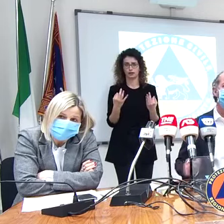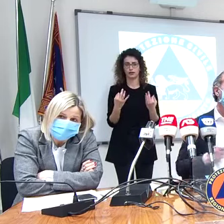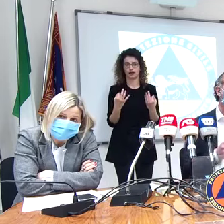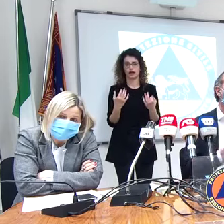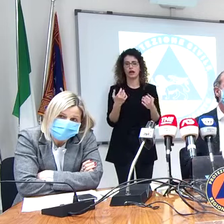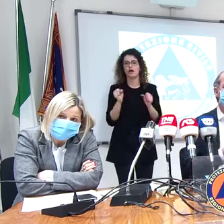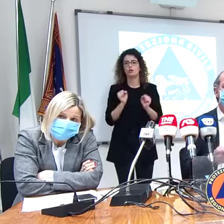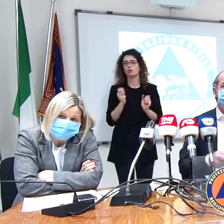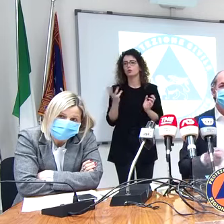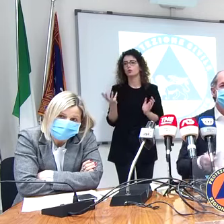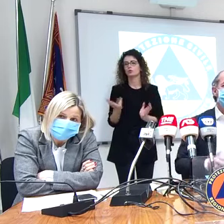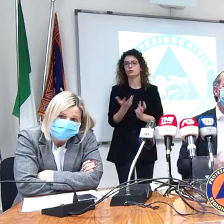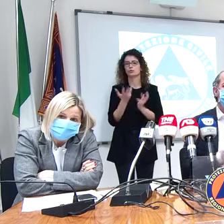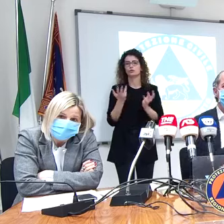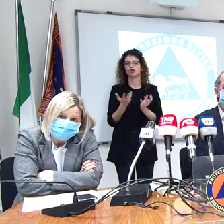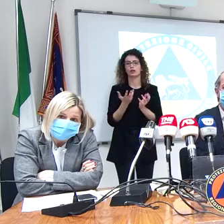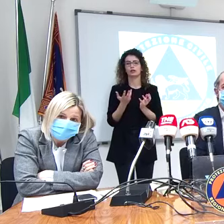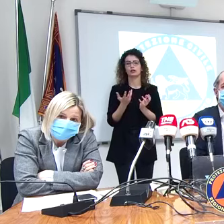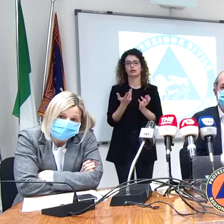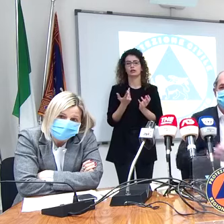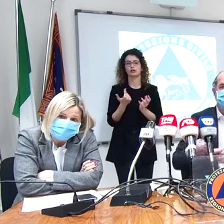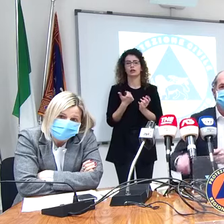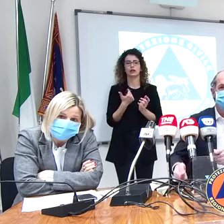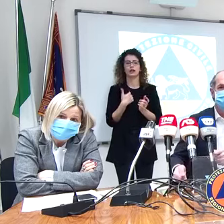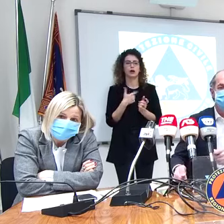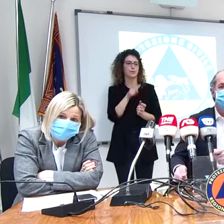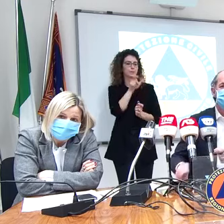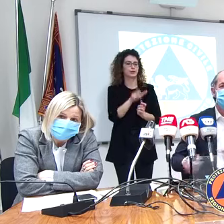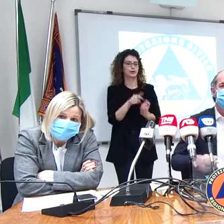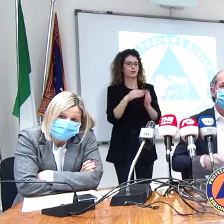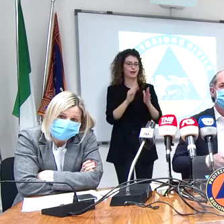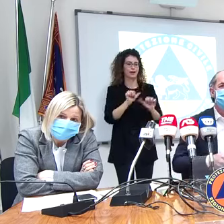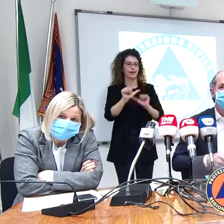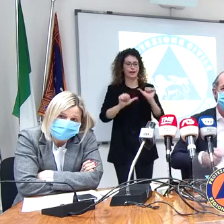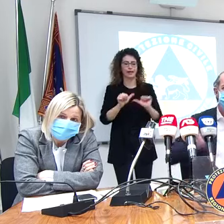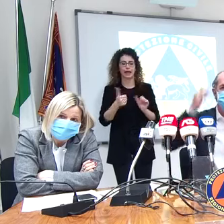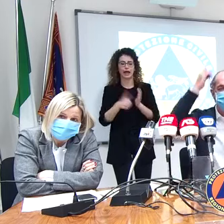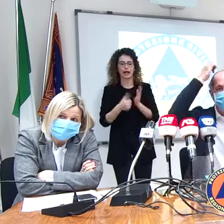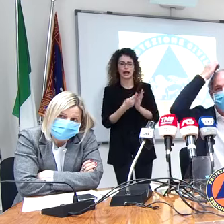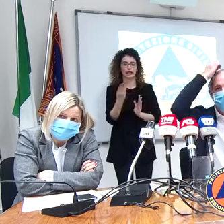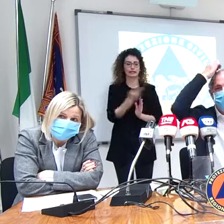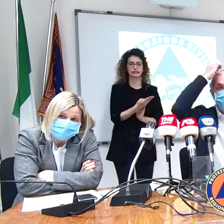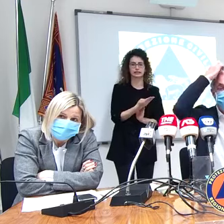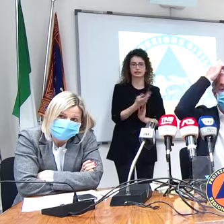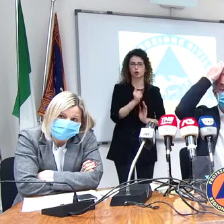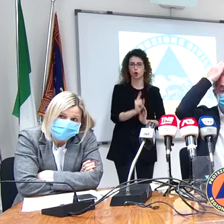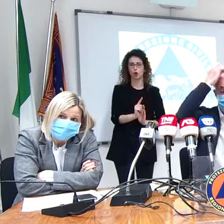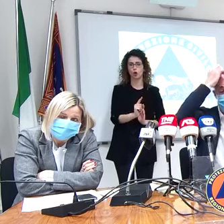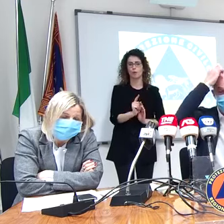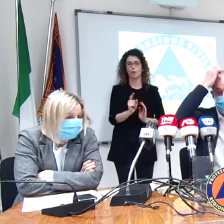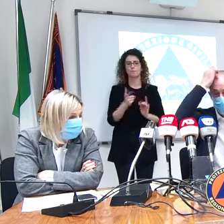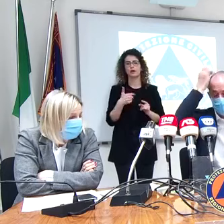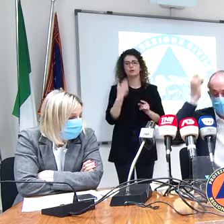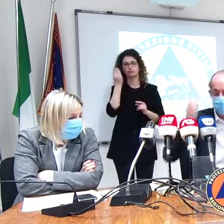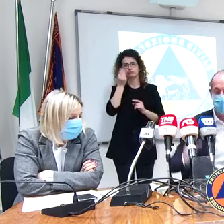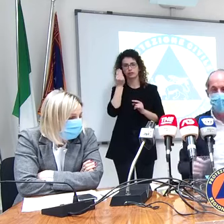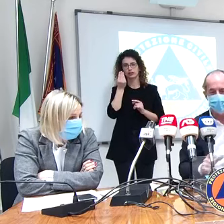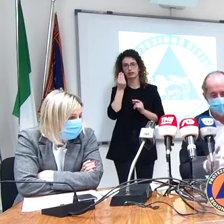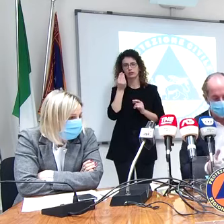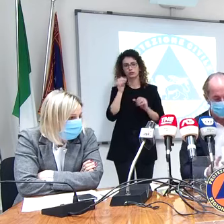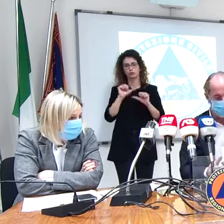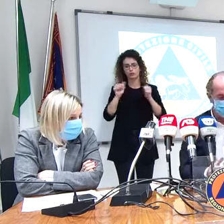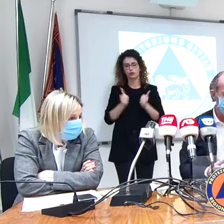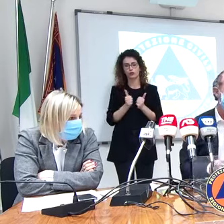accadere che c'è uno che ha cambiato residenza, non si ritrova, la lettera non arriva, però stiamo pensando anche a un modello